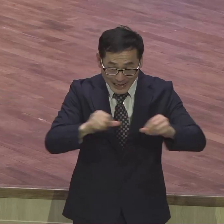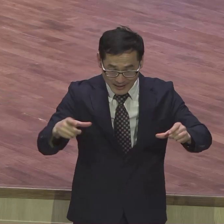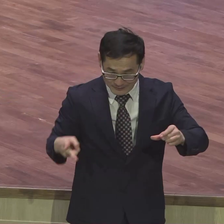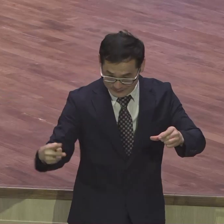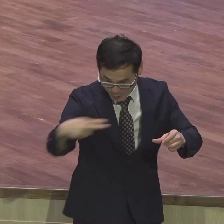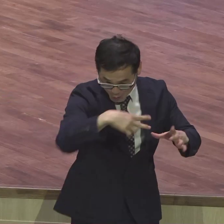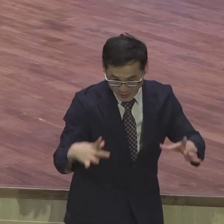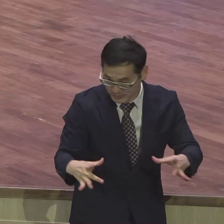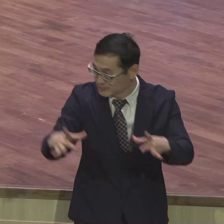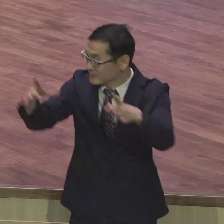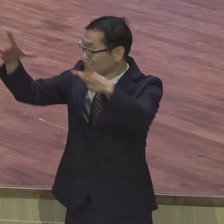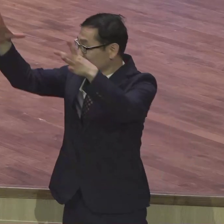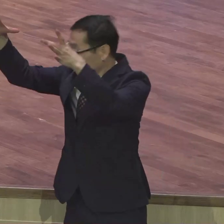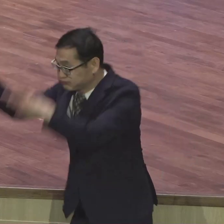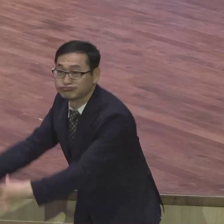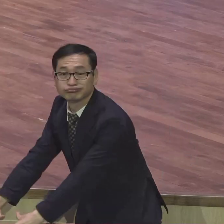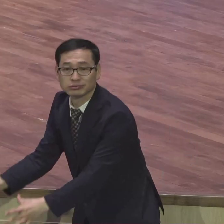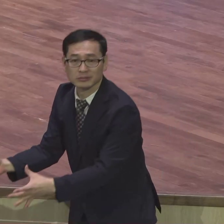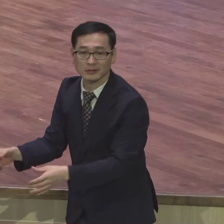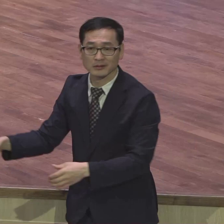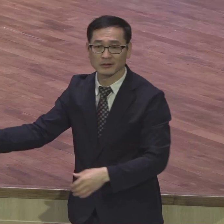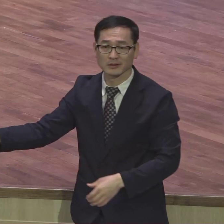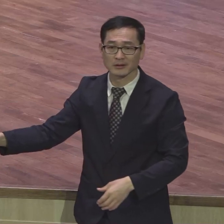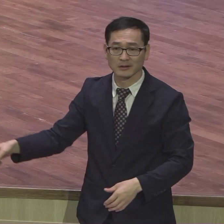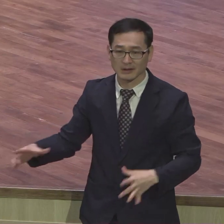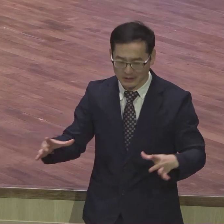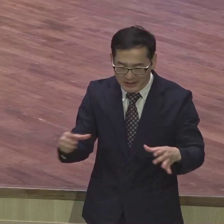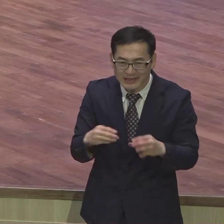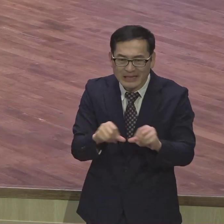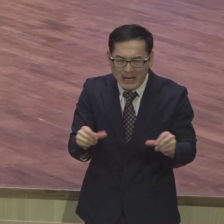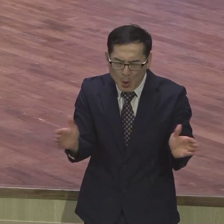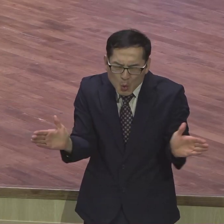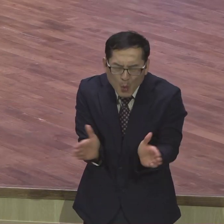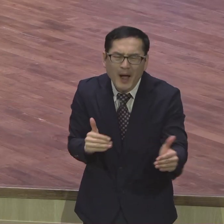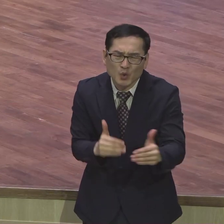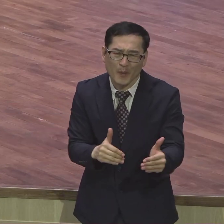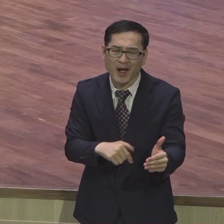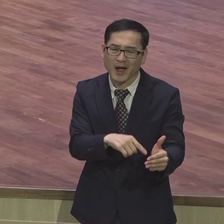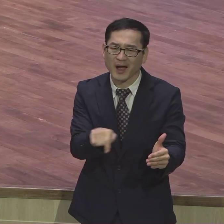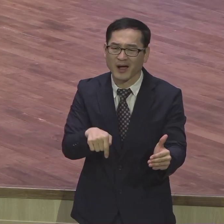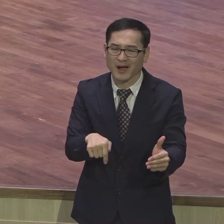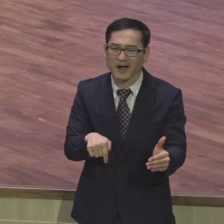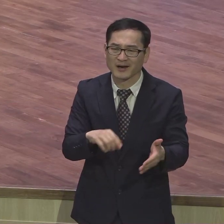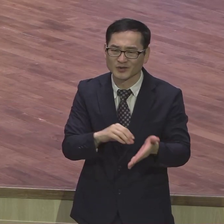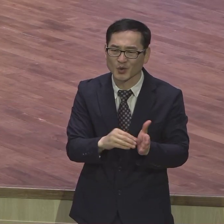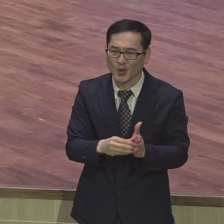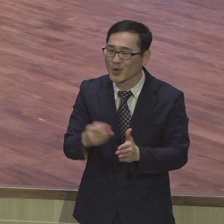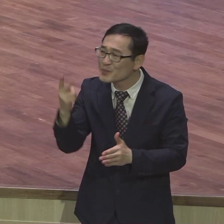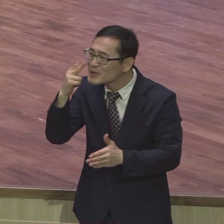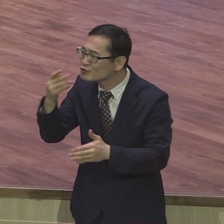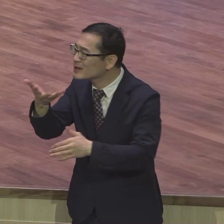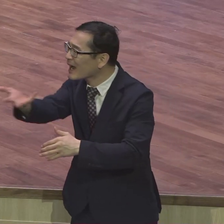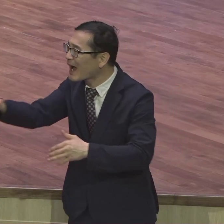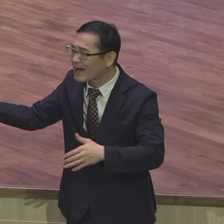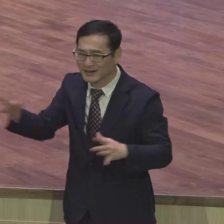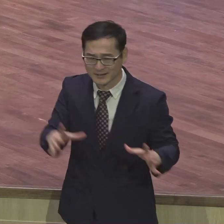중리산의 생을 걸고 아이고 좀 세계를 다녀보세요 세계를